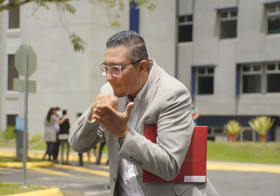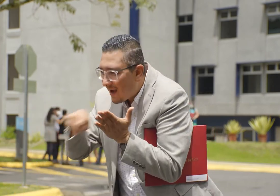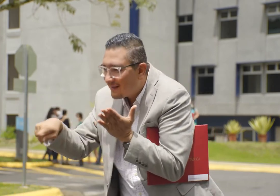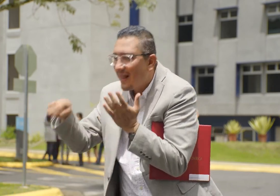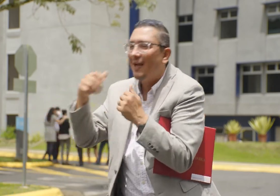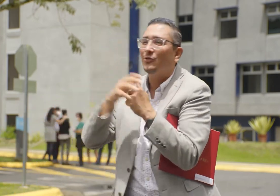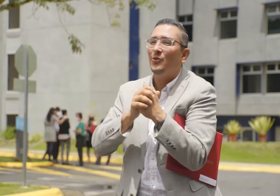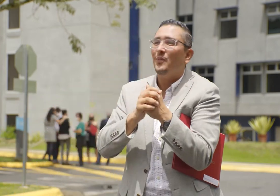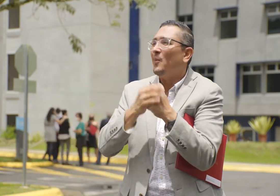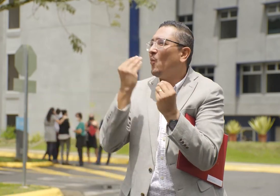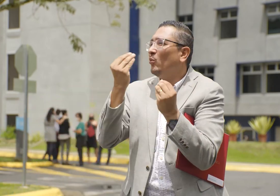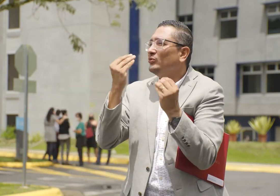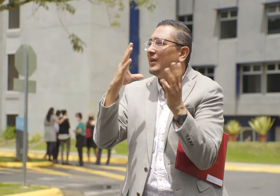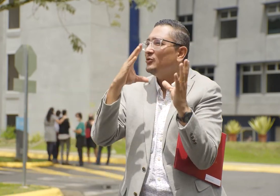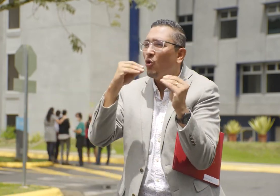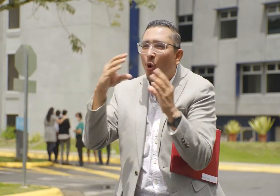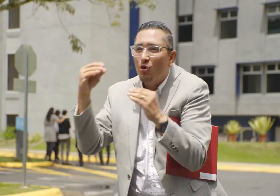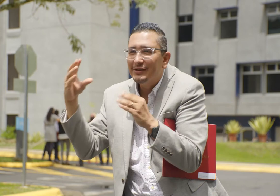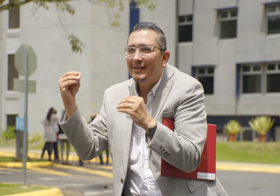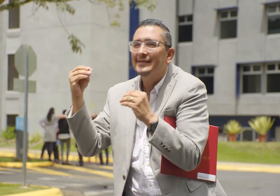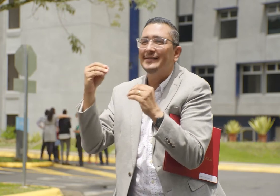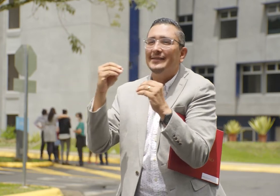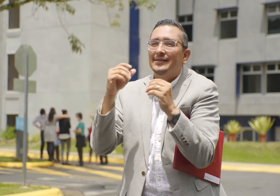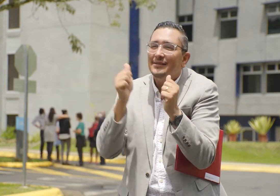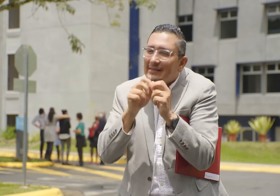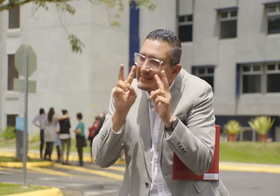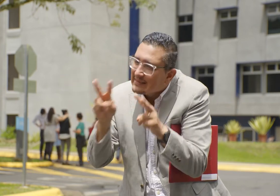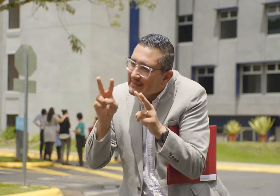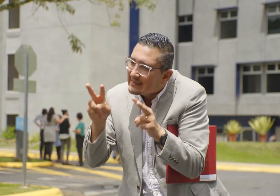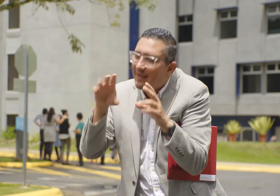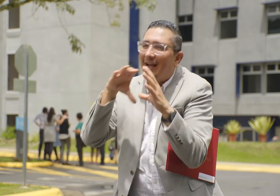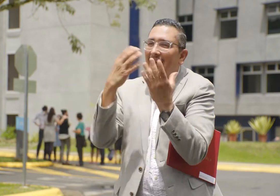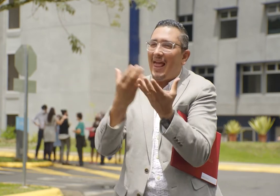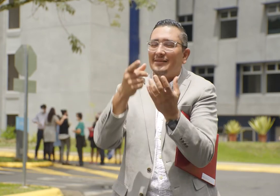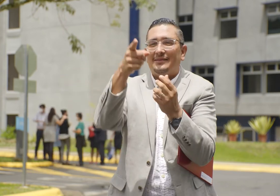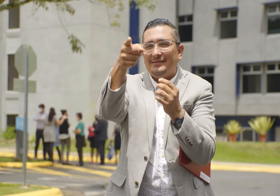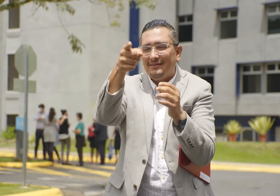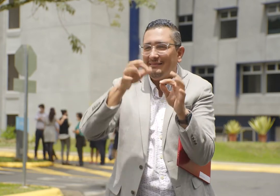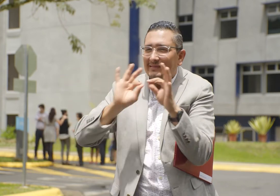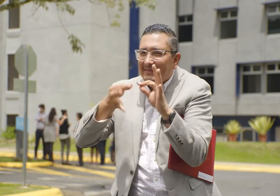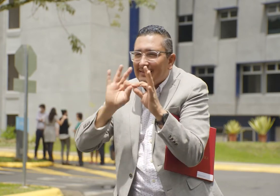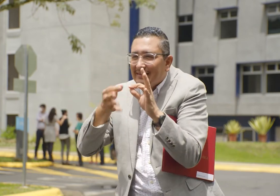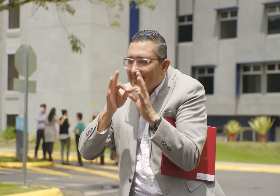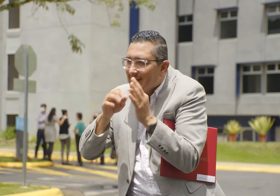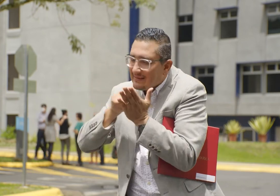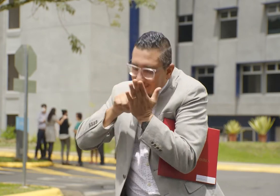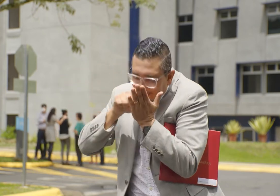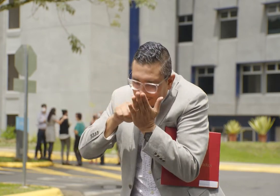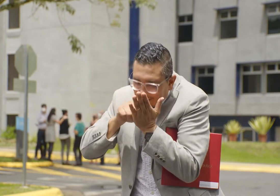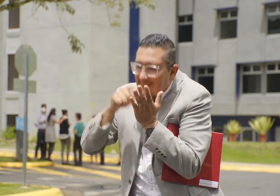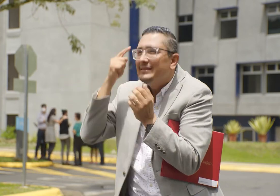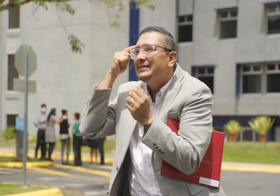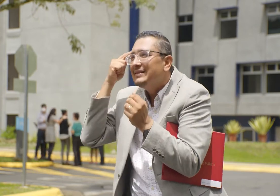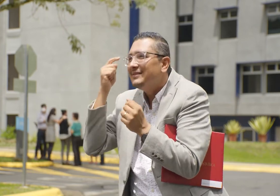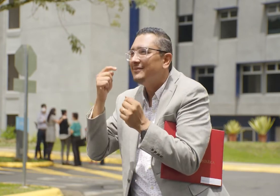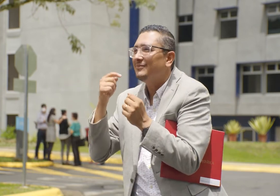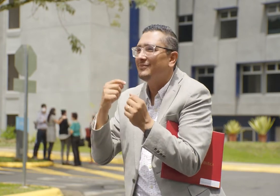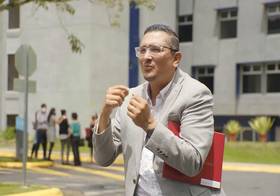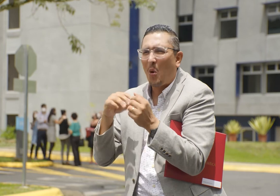repasando información, observando clases en donde se me interpretaba, por ejemplo, Erick interpretándome ahora en pandemia.